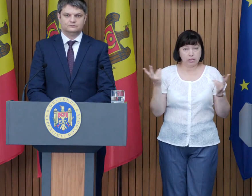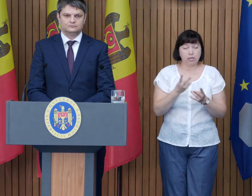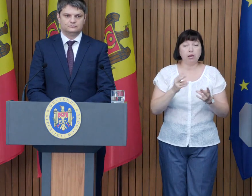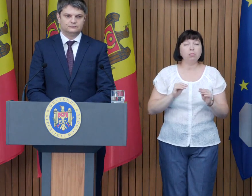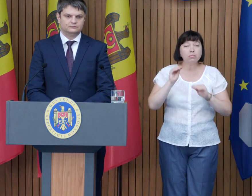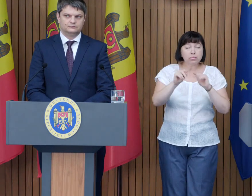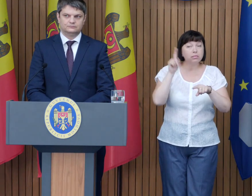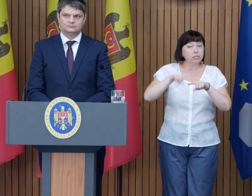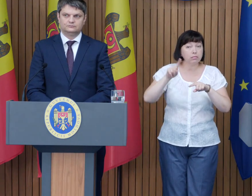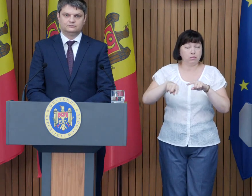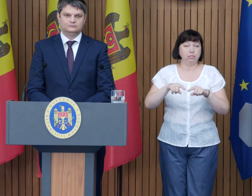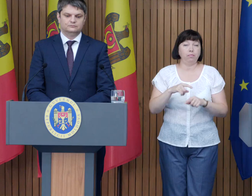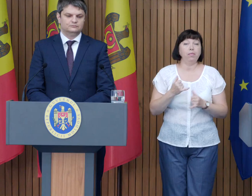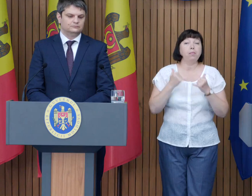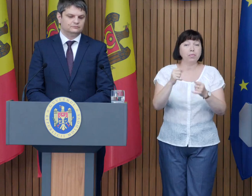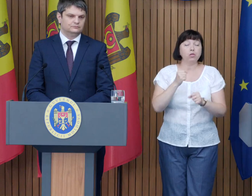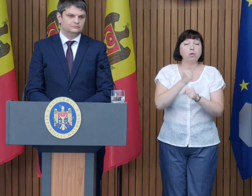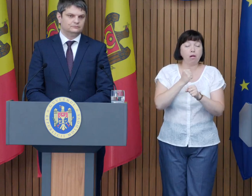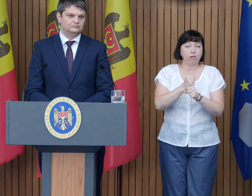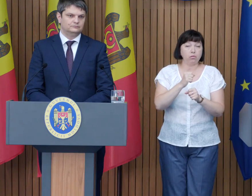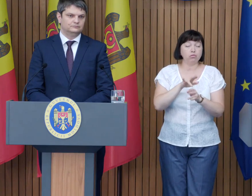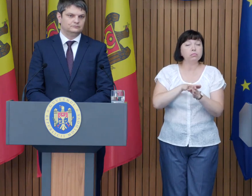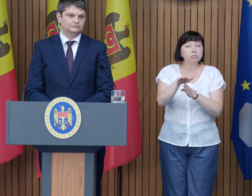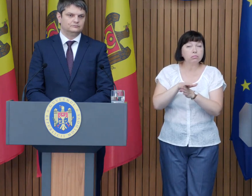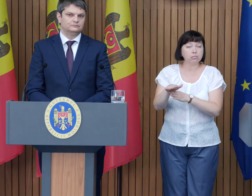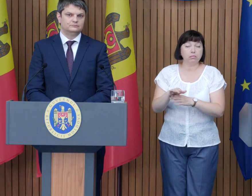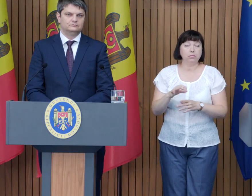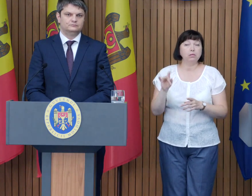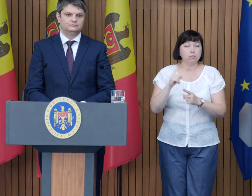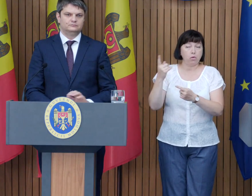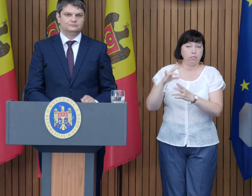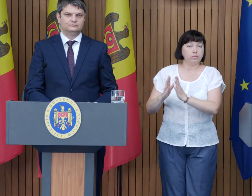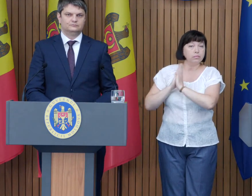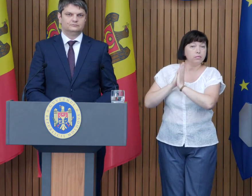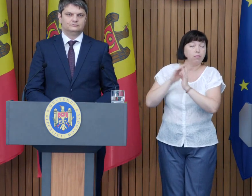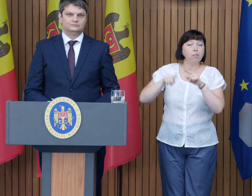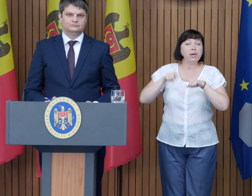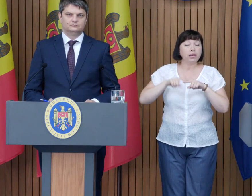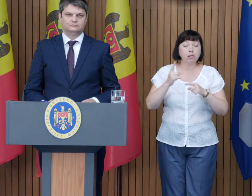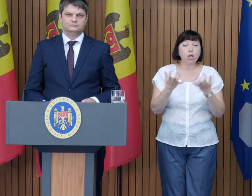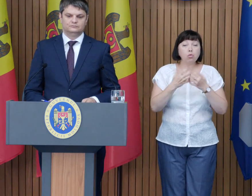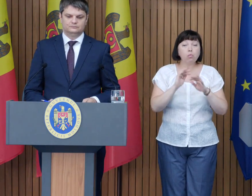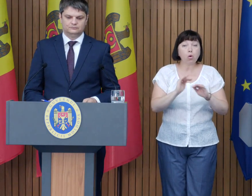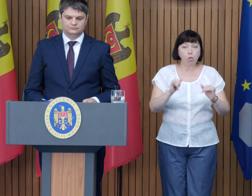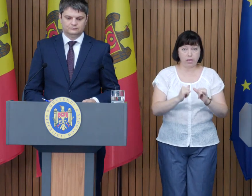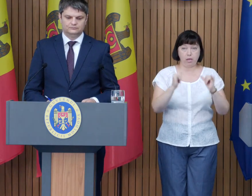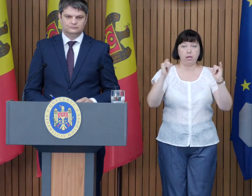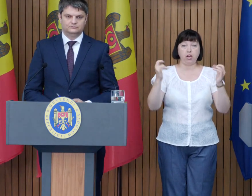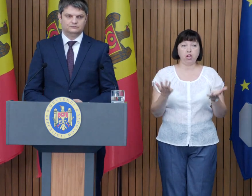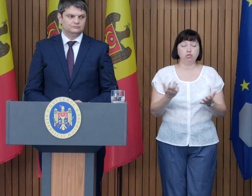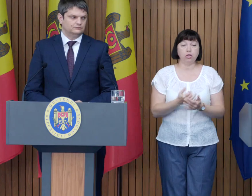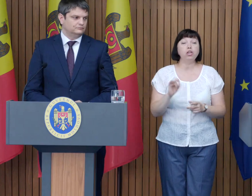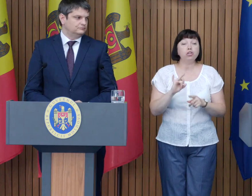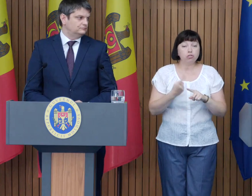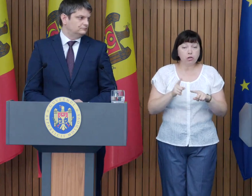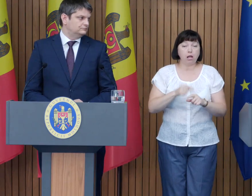un pic de rapid capacitatea pentru a face față solicitărilor din partea părinților Pentru că numărul de copii este în creștere Și